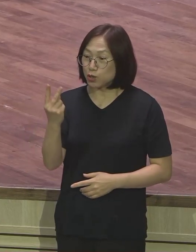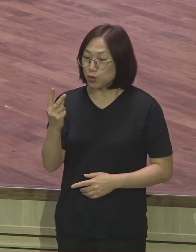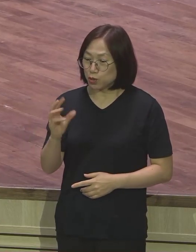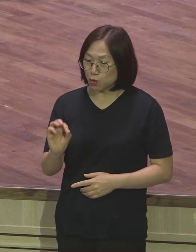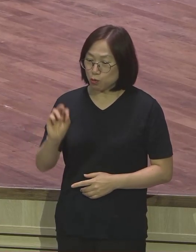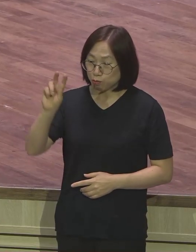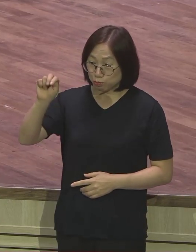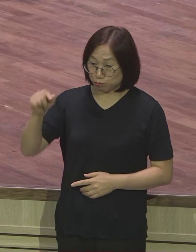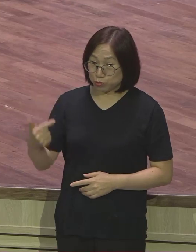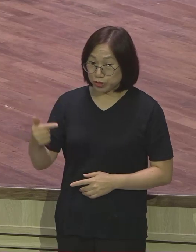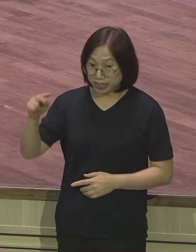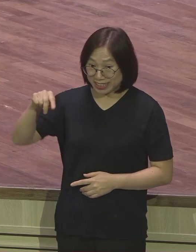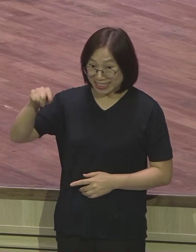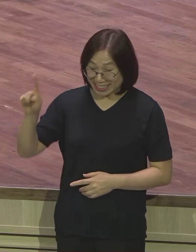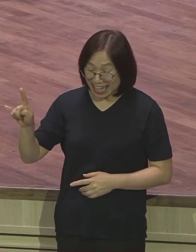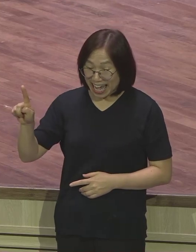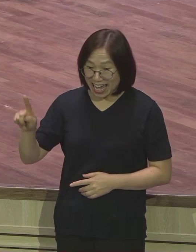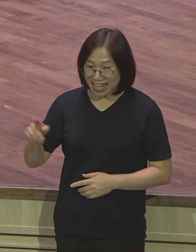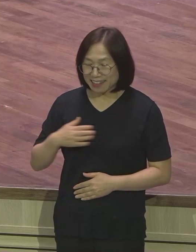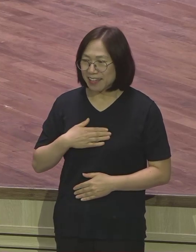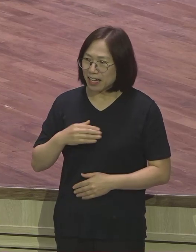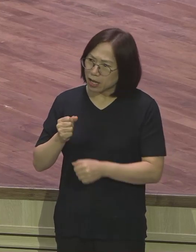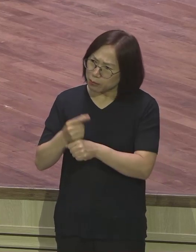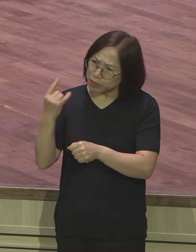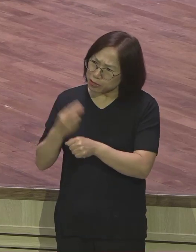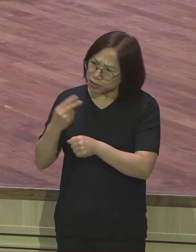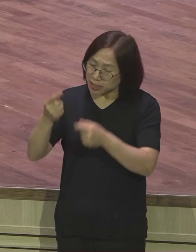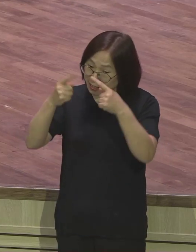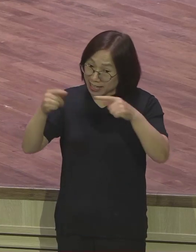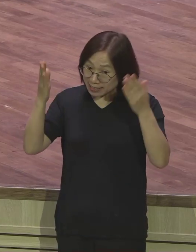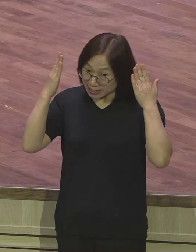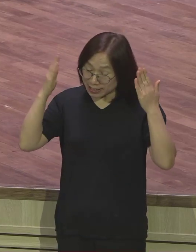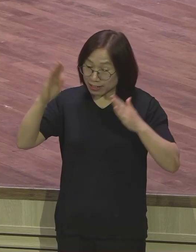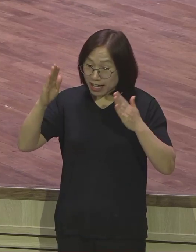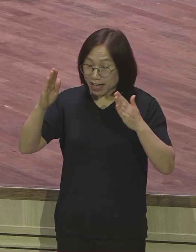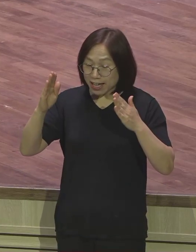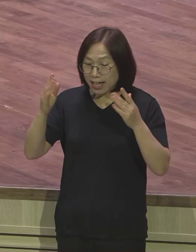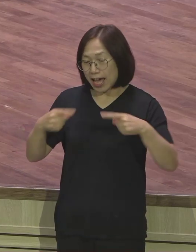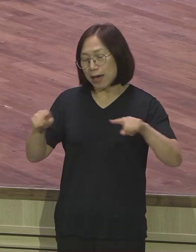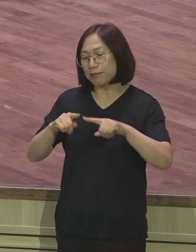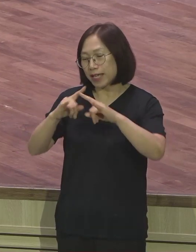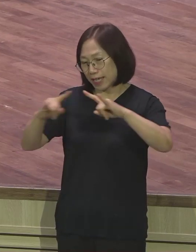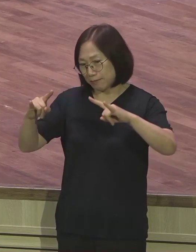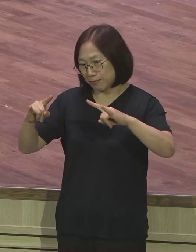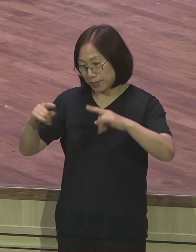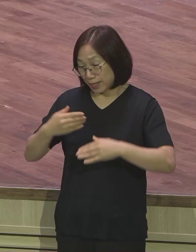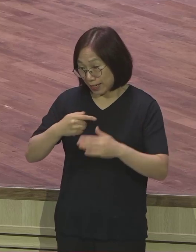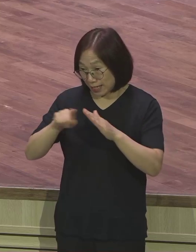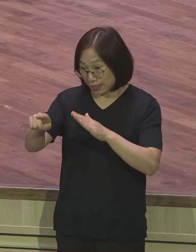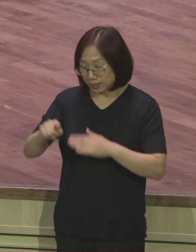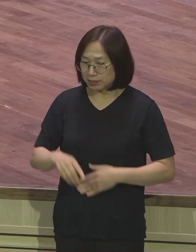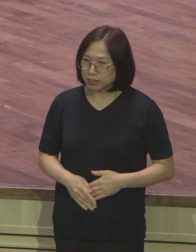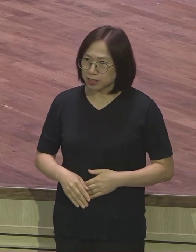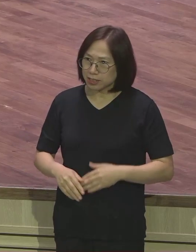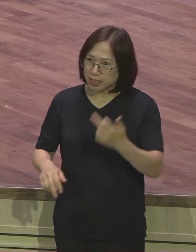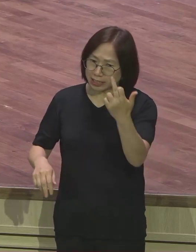년 전에 우리 대학생들하고 같이 캠프하러 그곳에 간 적이 있습니다. 산 중턱에 있었습니다. 한 4, 50분을 걸어서 가야 되는데